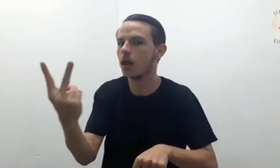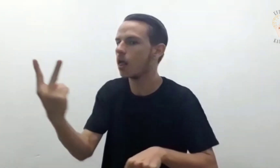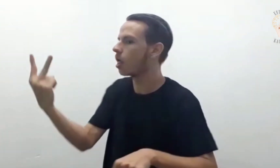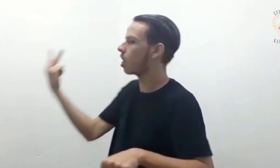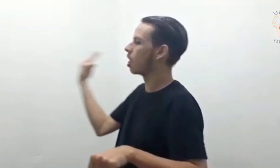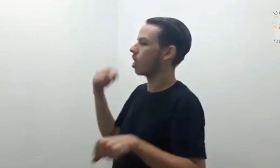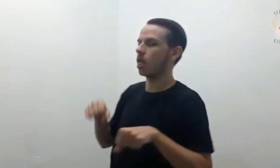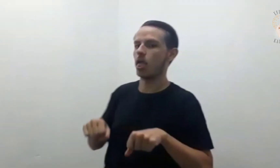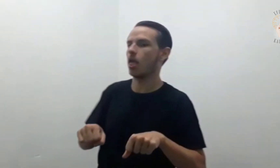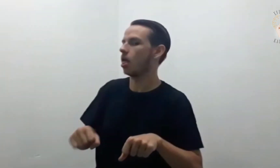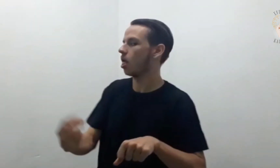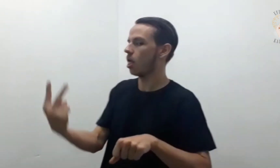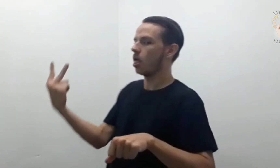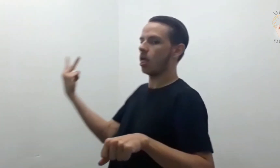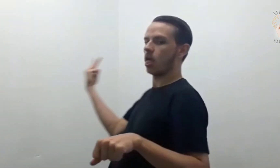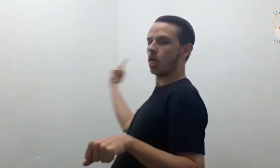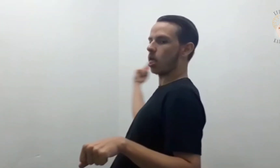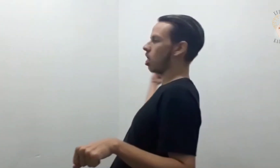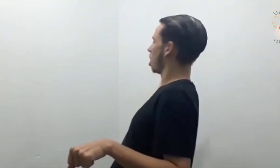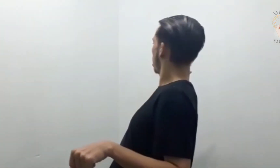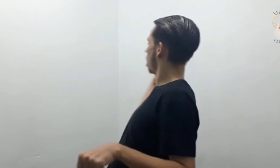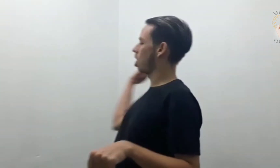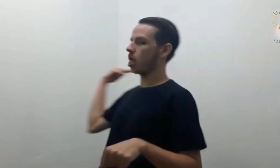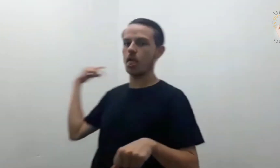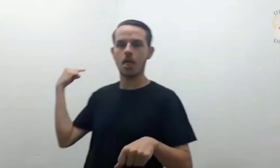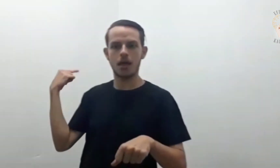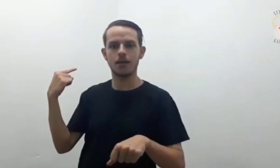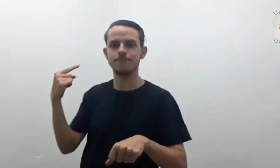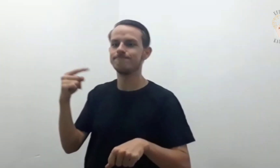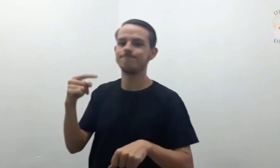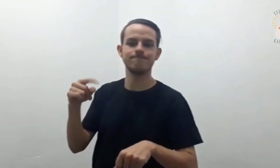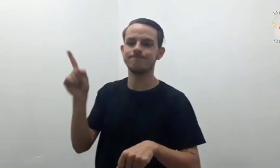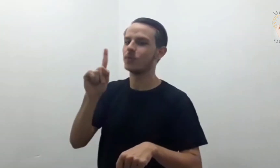Não está apto Para o reino de Deus